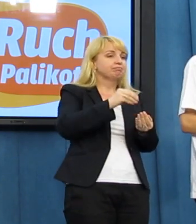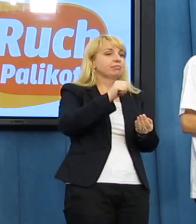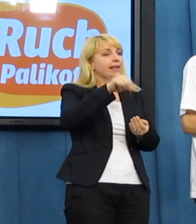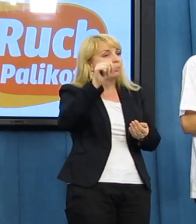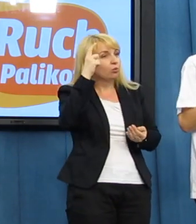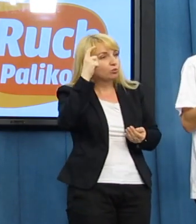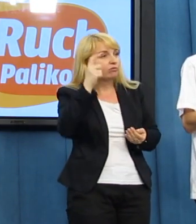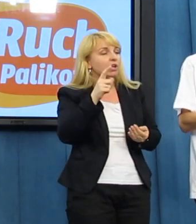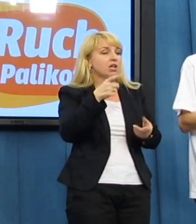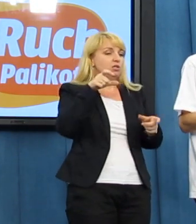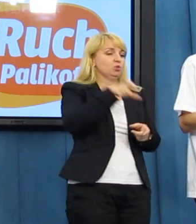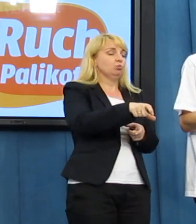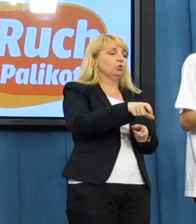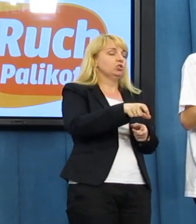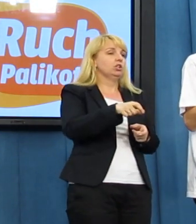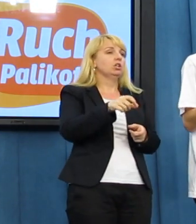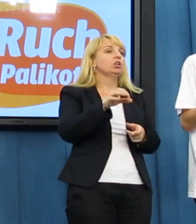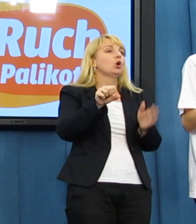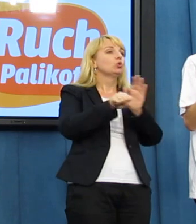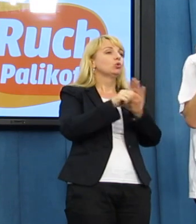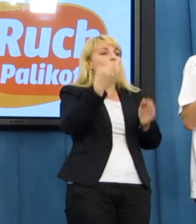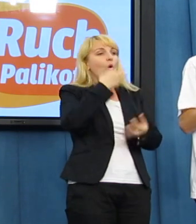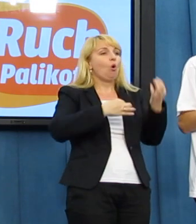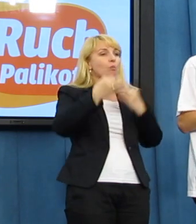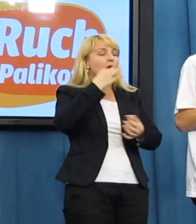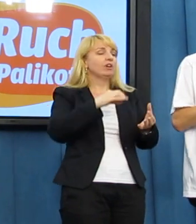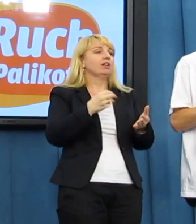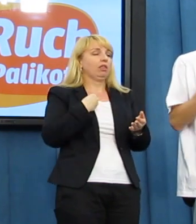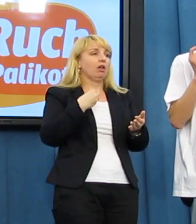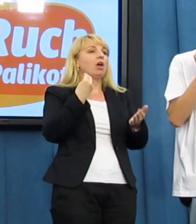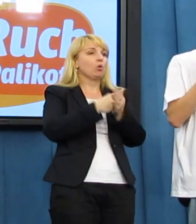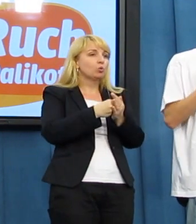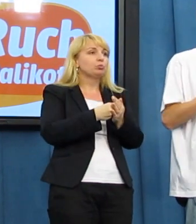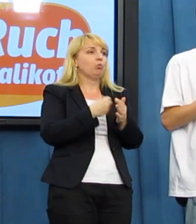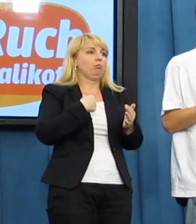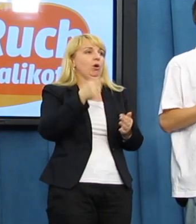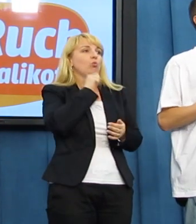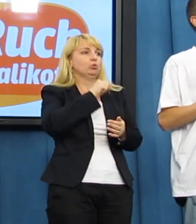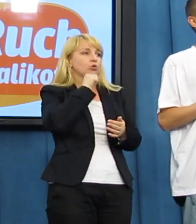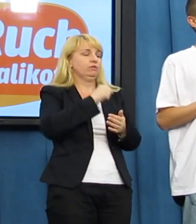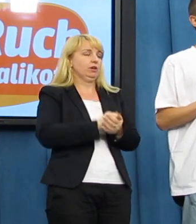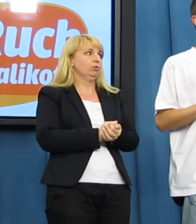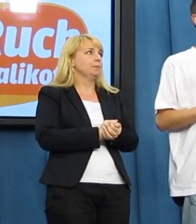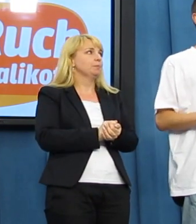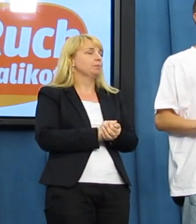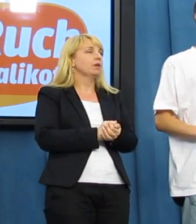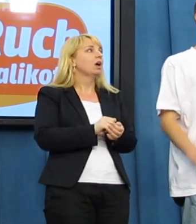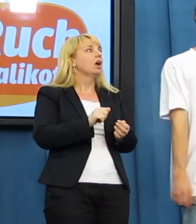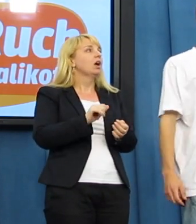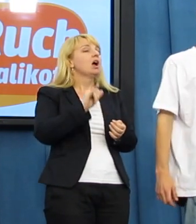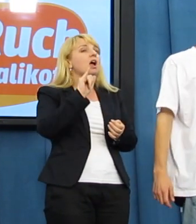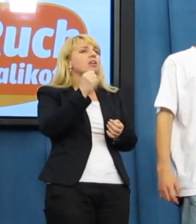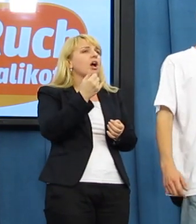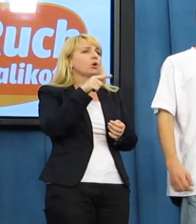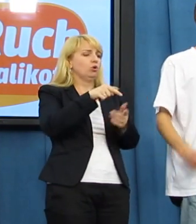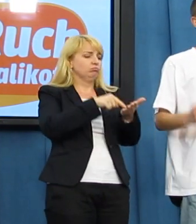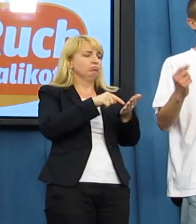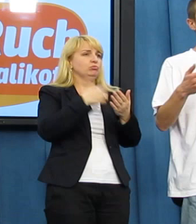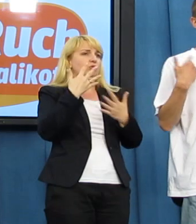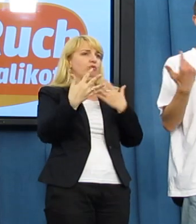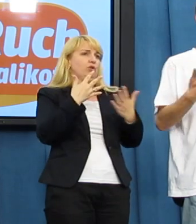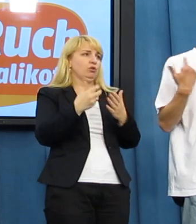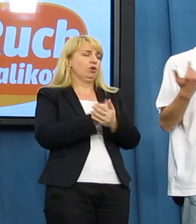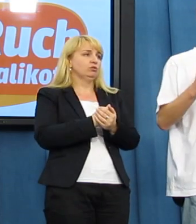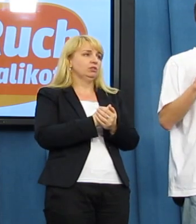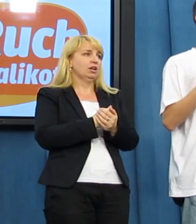do złożenia zeznań i powiedzieli, że 3 kilo ich sprzedali w danym okresie. Ja bym chciał zauważyć, zaznaczyć jedną rzecz. W jakiej skali narkofobii my w ogóle